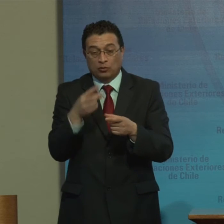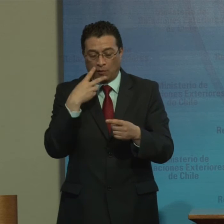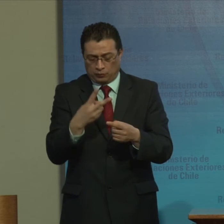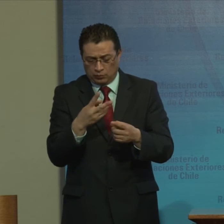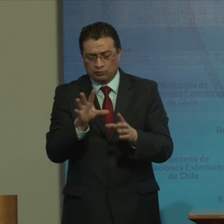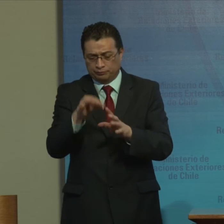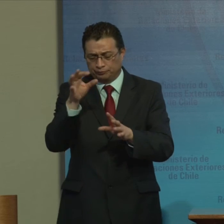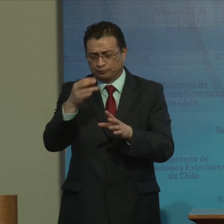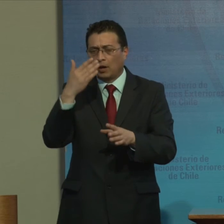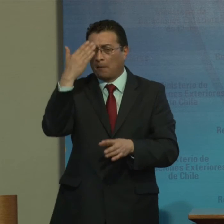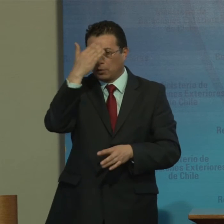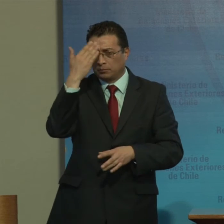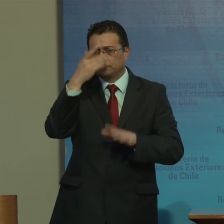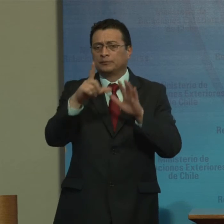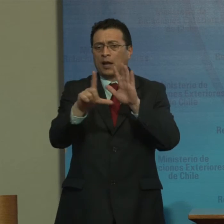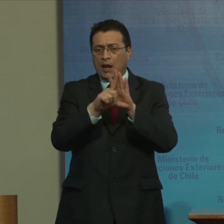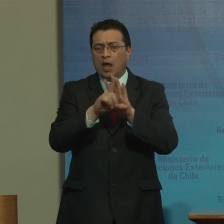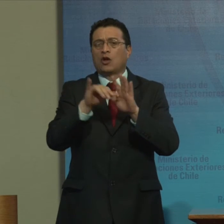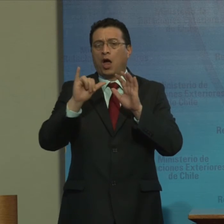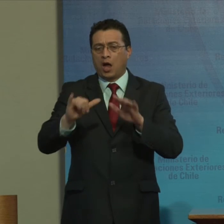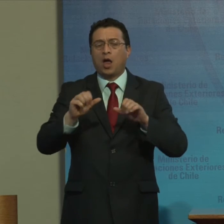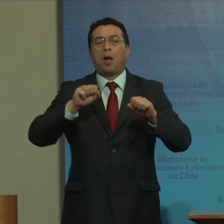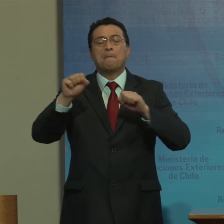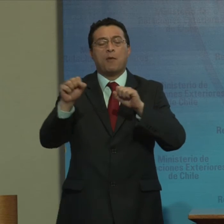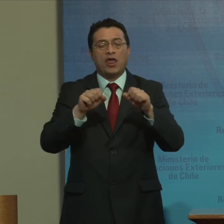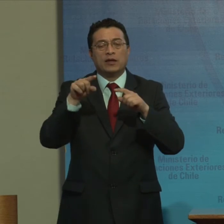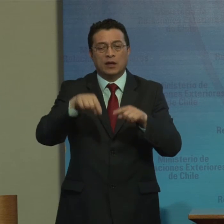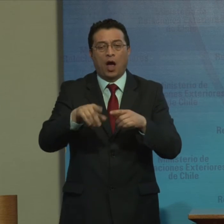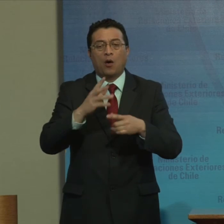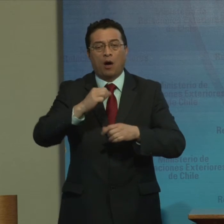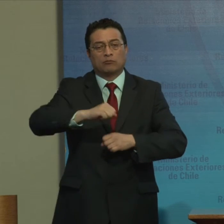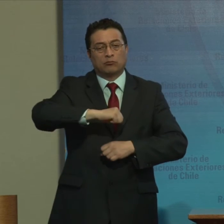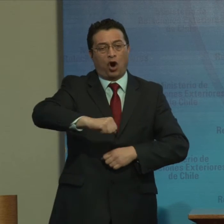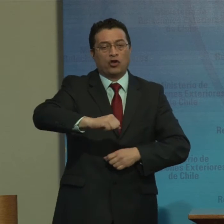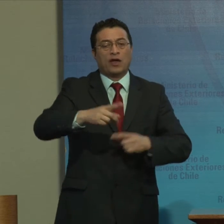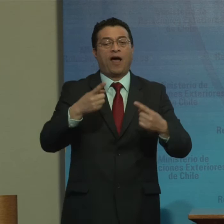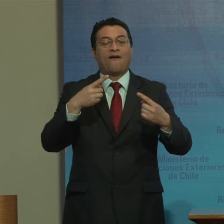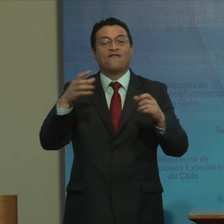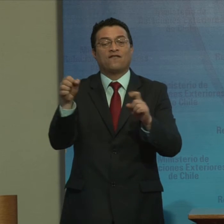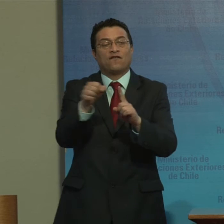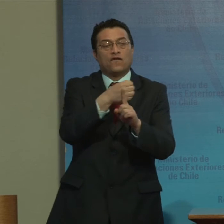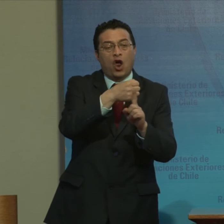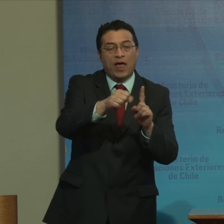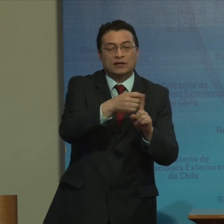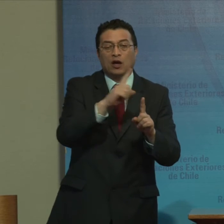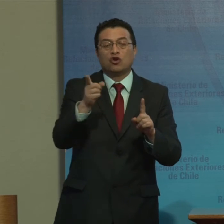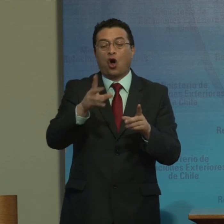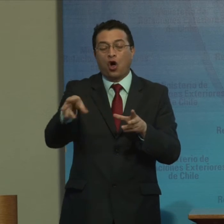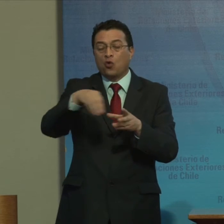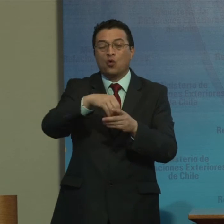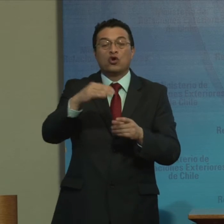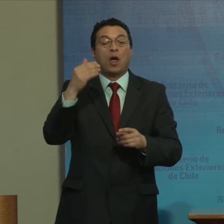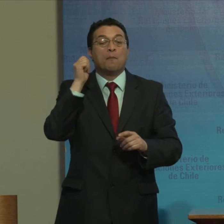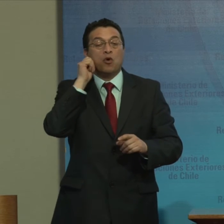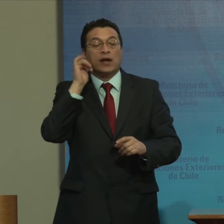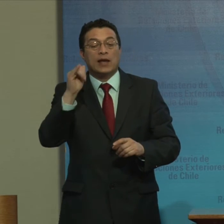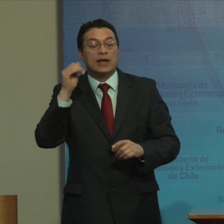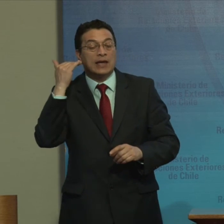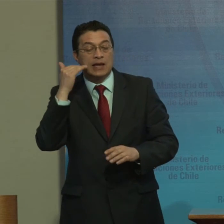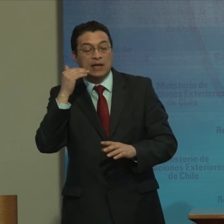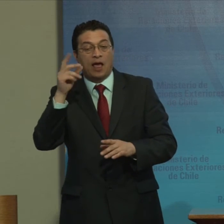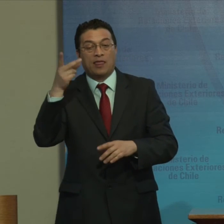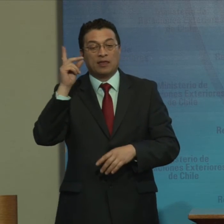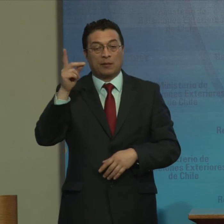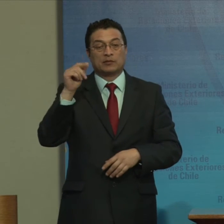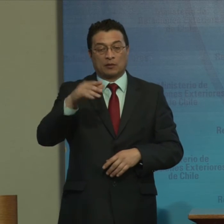preocupación Que la legislación Y políticas De prevención Y protección Contra la violencia No incluye A las mujeres Y niñas Con discapacidad En